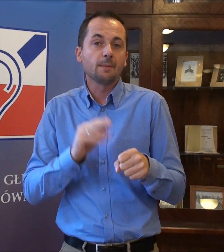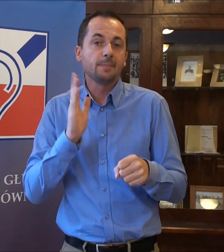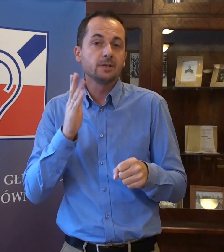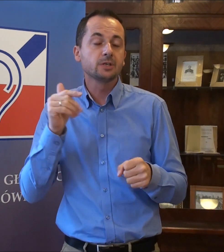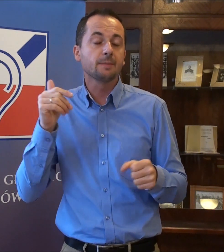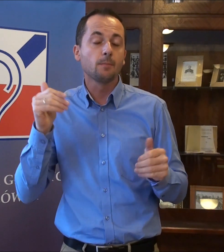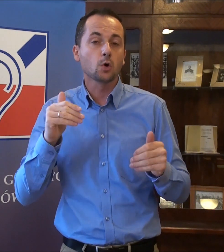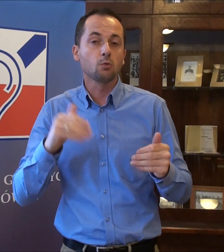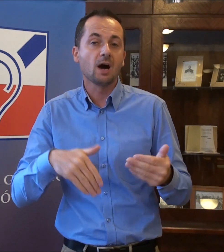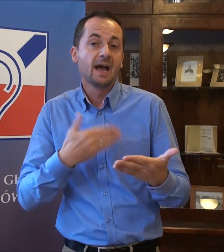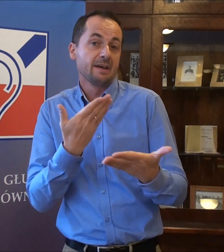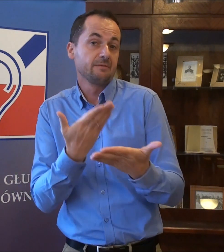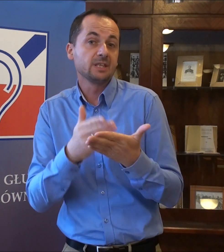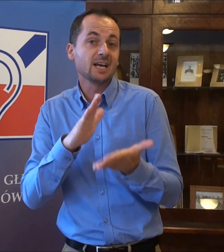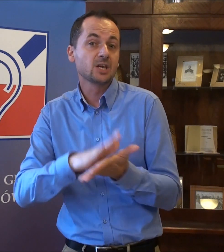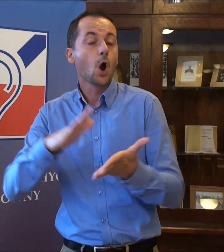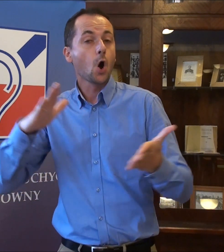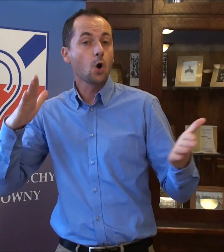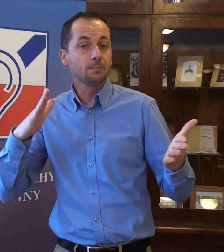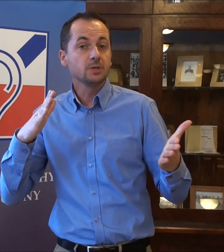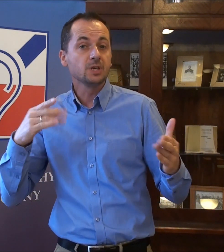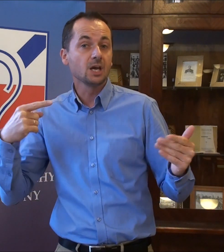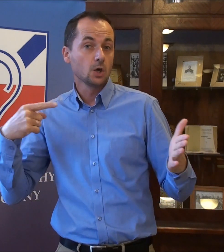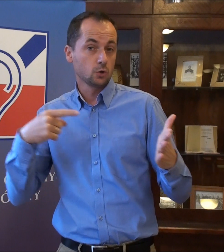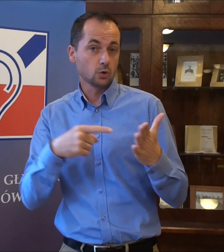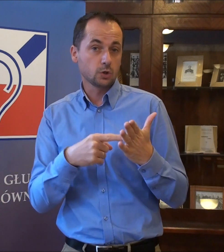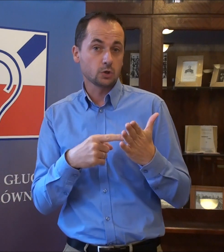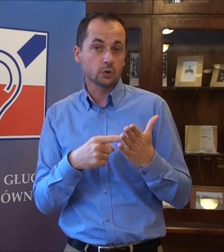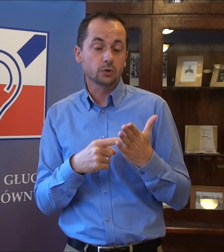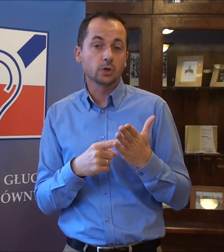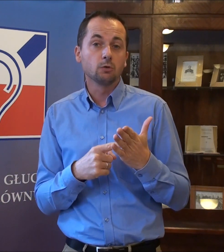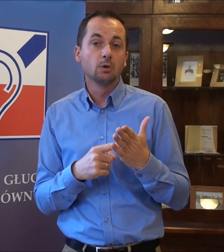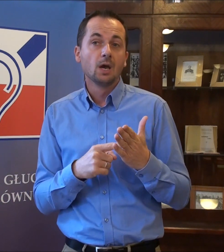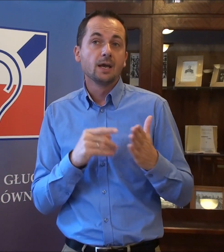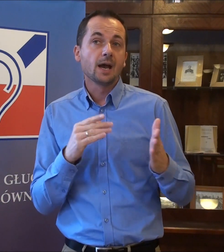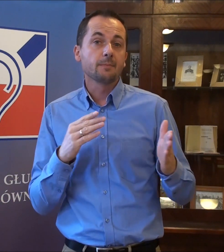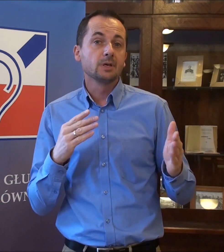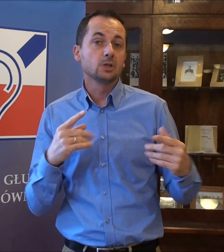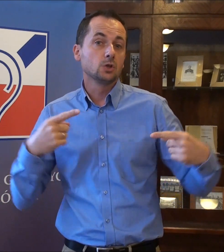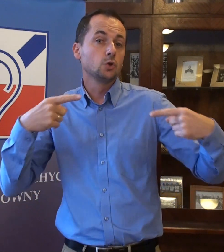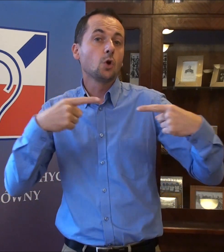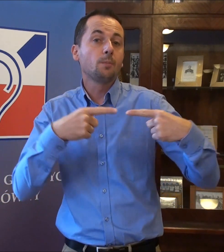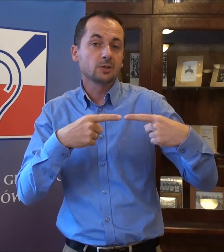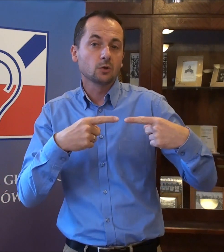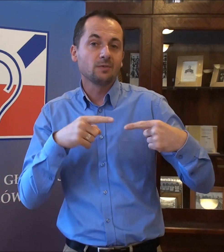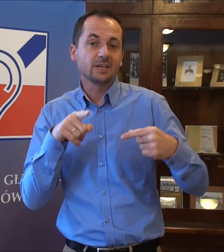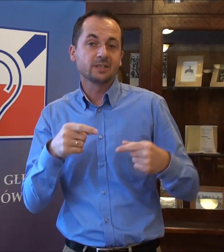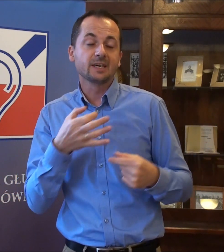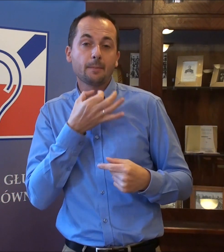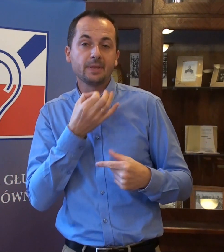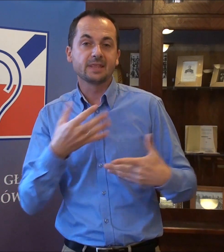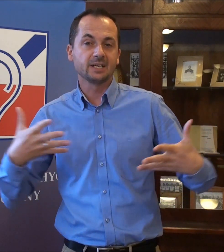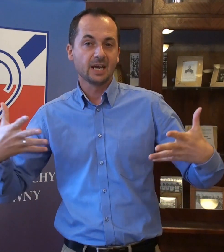będzie mogła wydać opinię dotyczącą dopasowania tych pytań